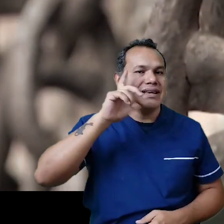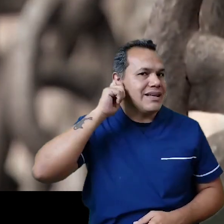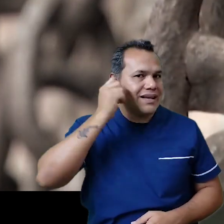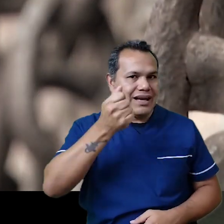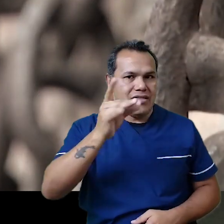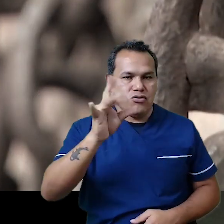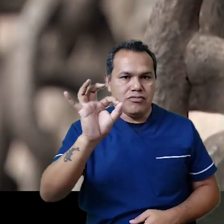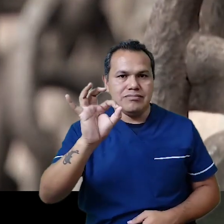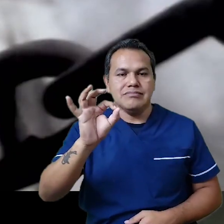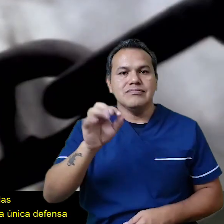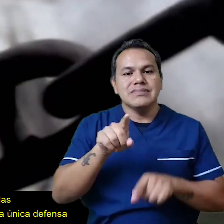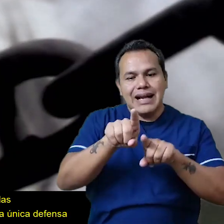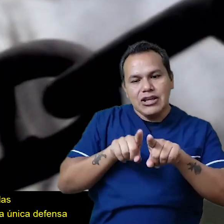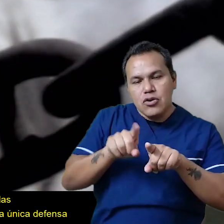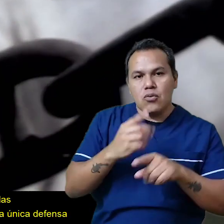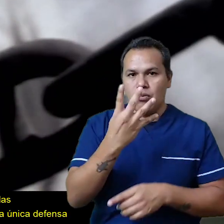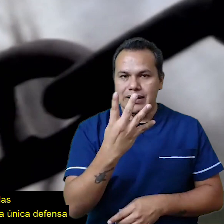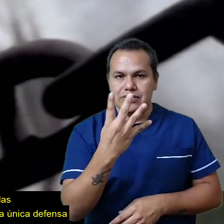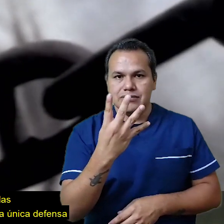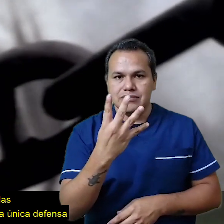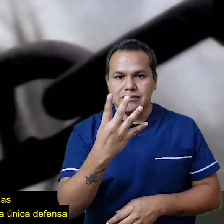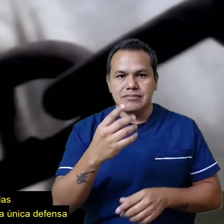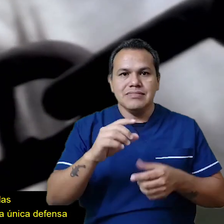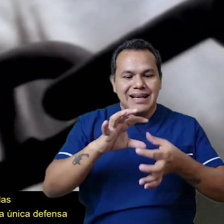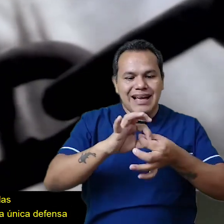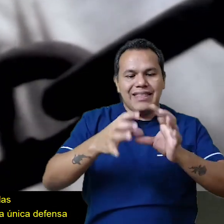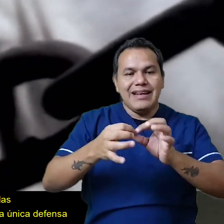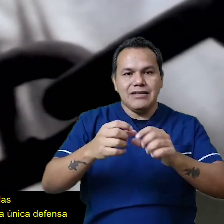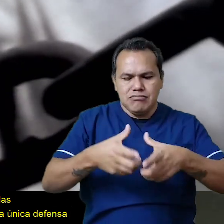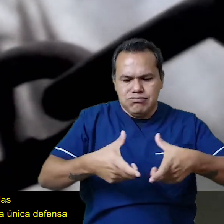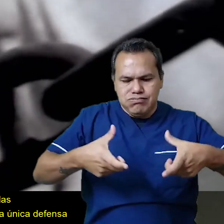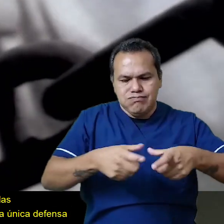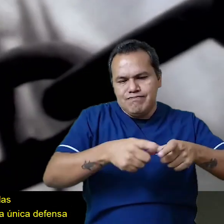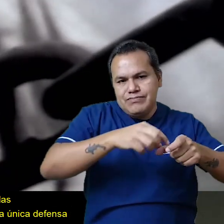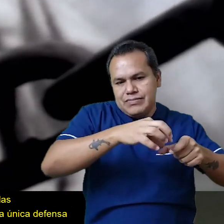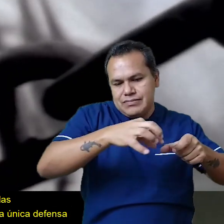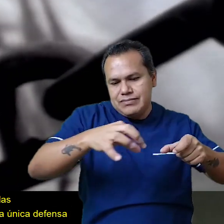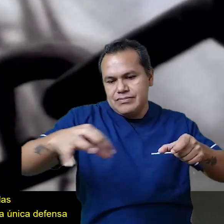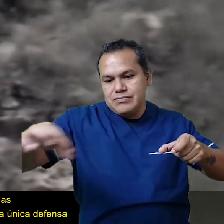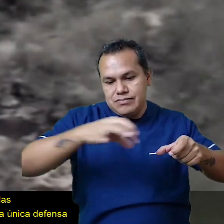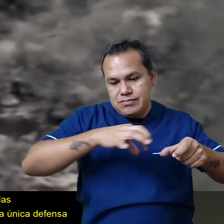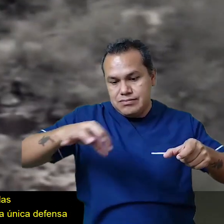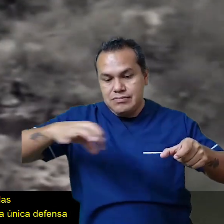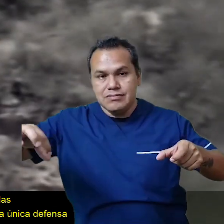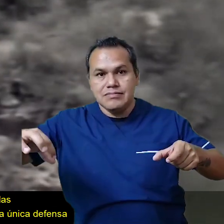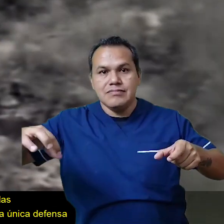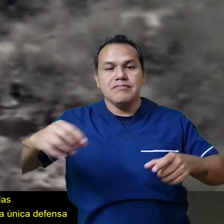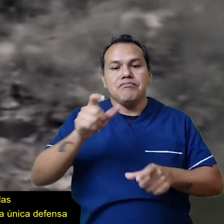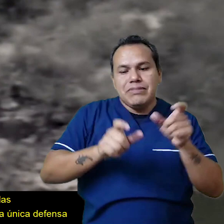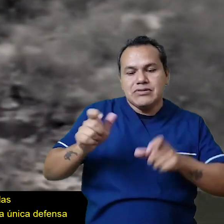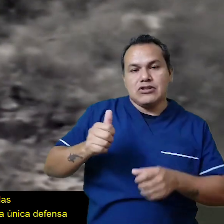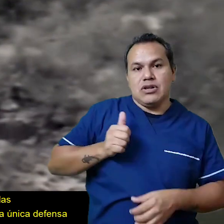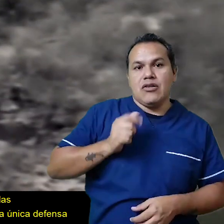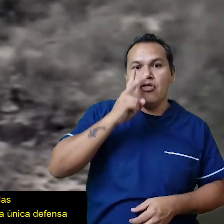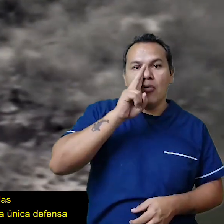de Obligado Cuatro baterías de cañones, tres líneas de gruesas cadenas tendidas de costa a costa y